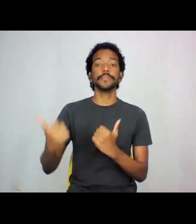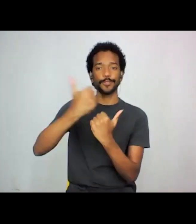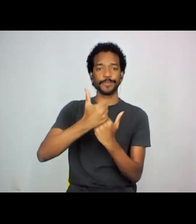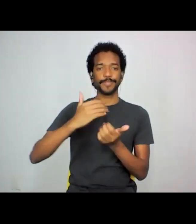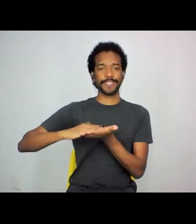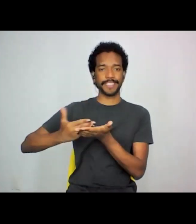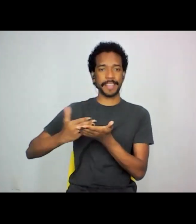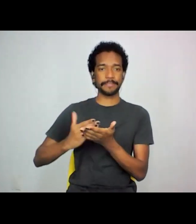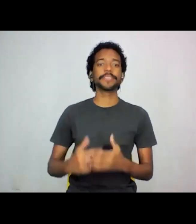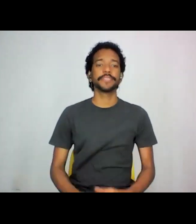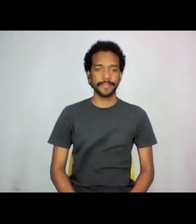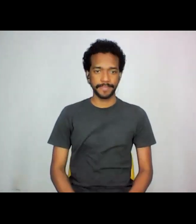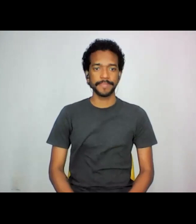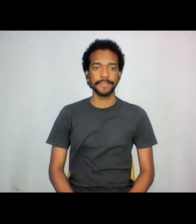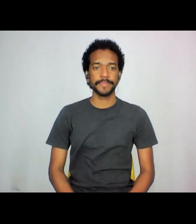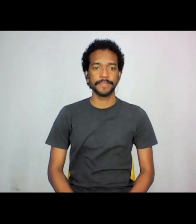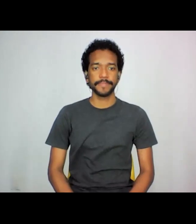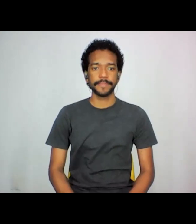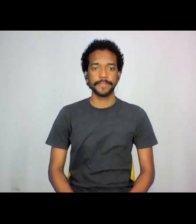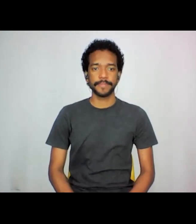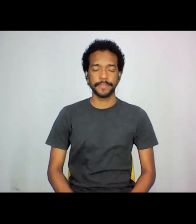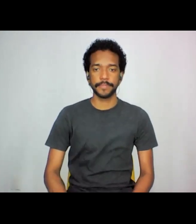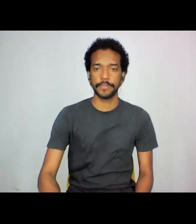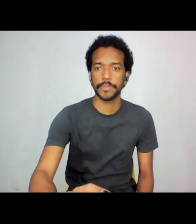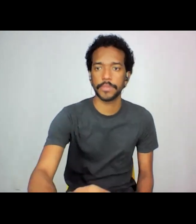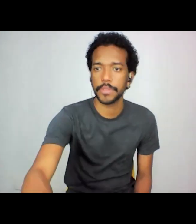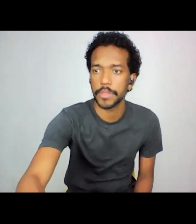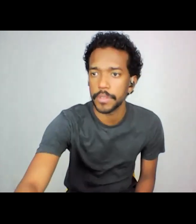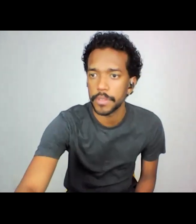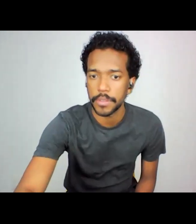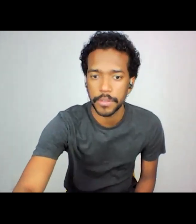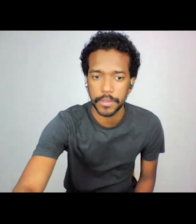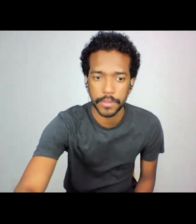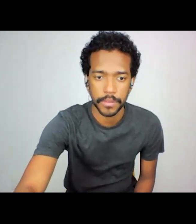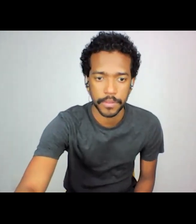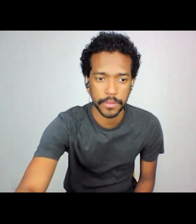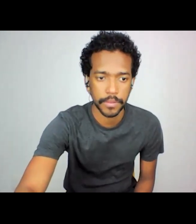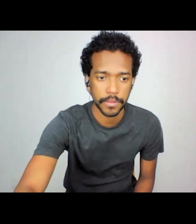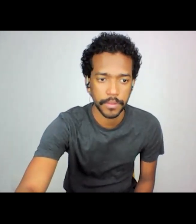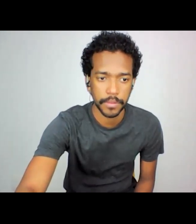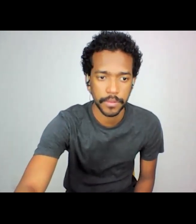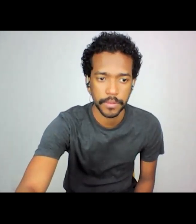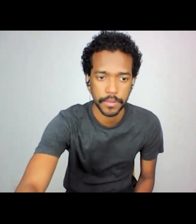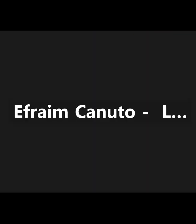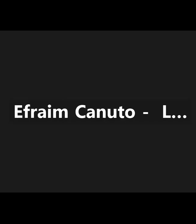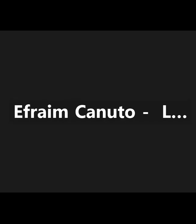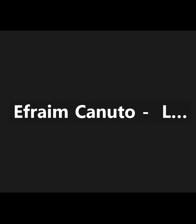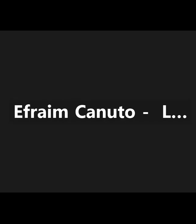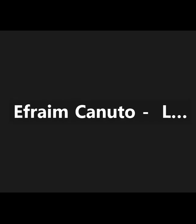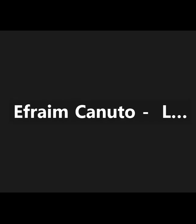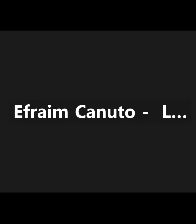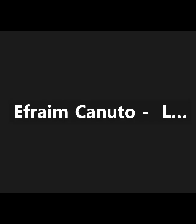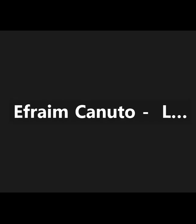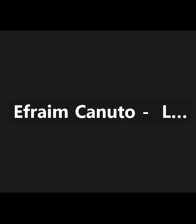representatividade nos museus, por meio de seus acervos, equipes e gestores, impacta o alcance e a